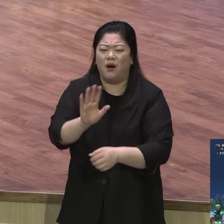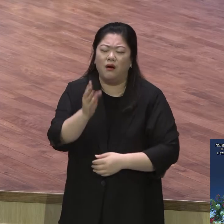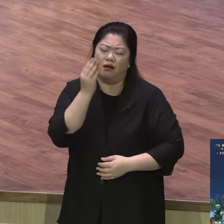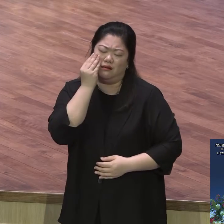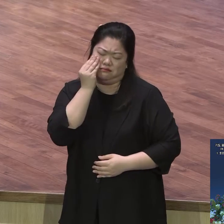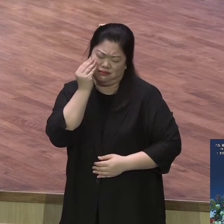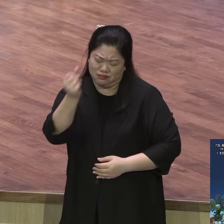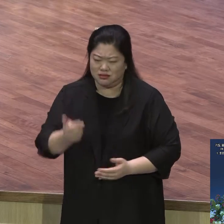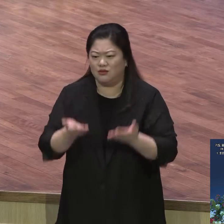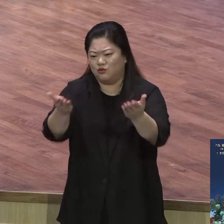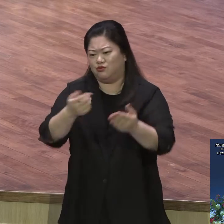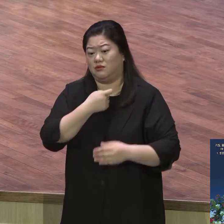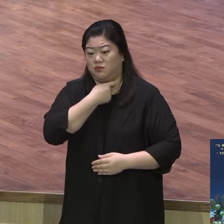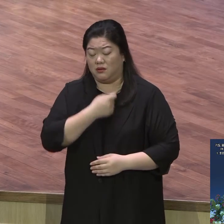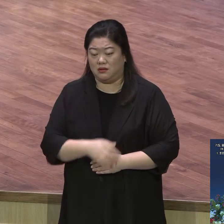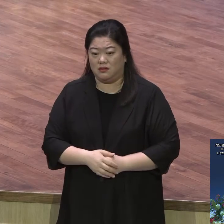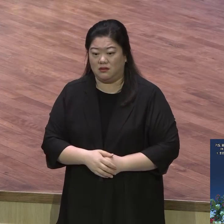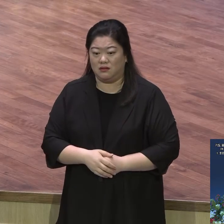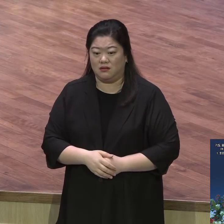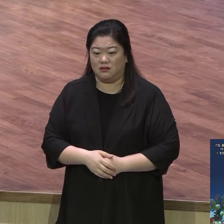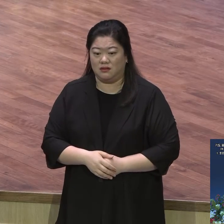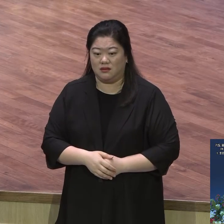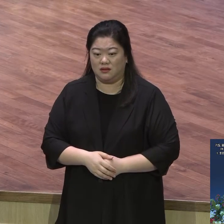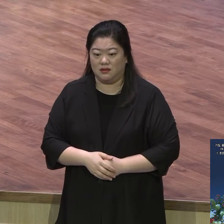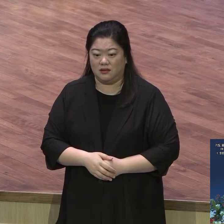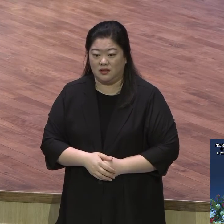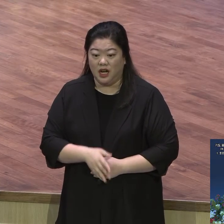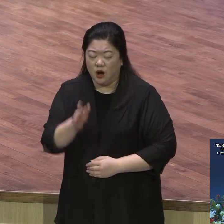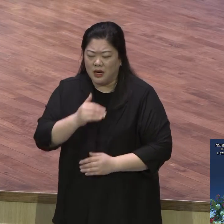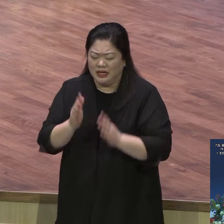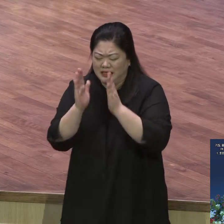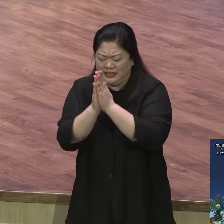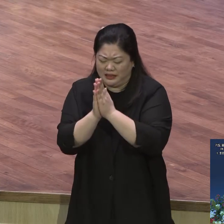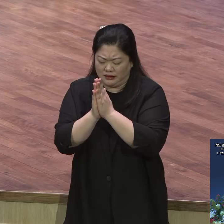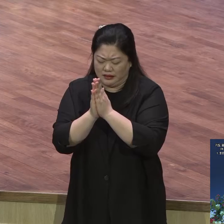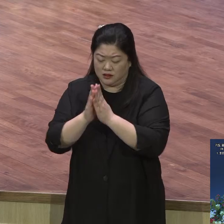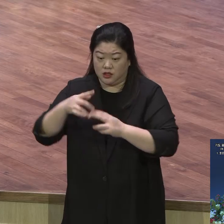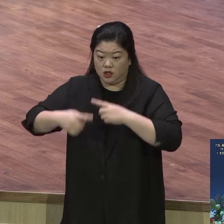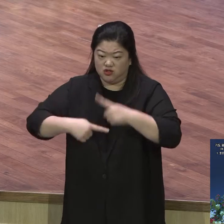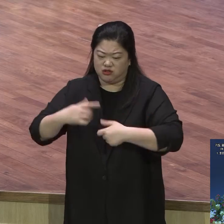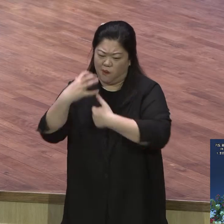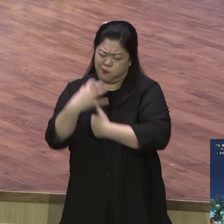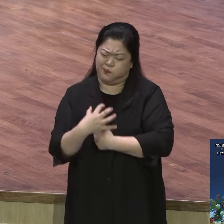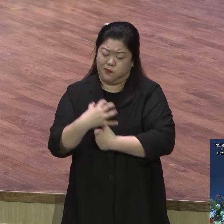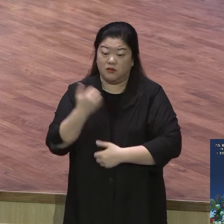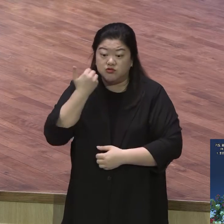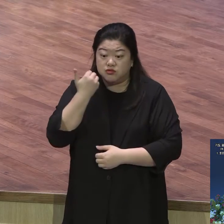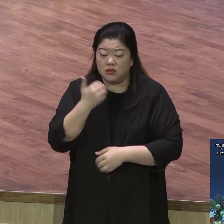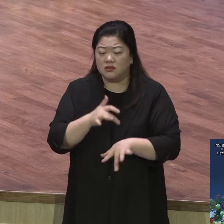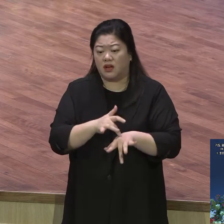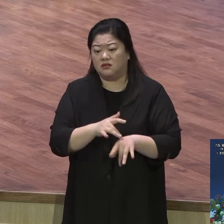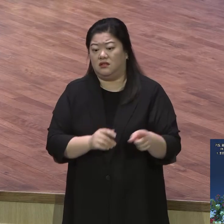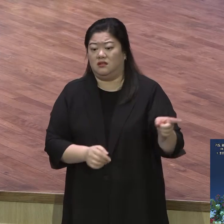사단이 갖고 기도 안 하기 때문에 사단이 자꾸 공격한다니까 여러분 중요한 사람들이라 여러분이 세계보험의 사람들이기 때문에